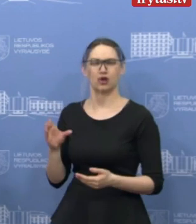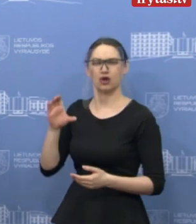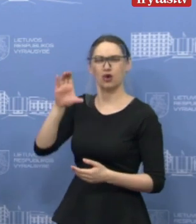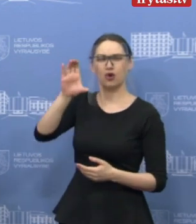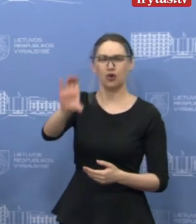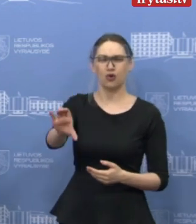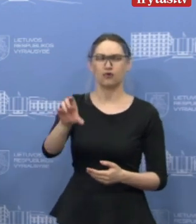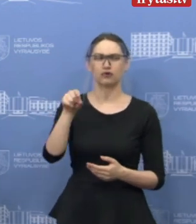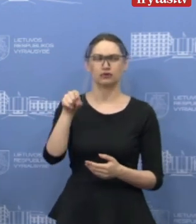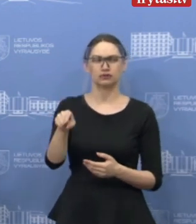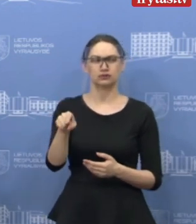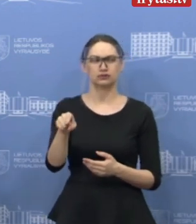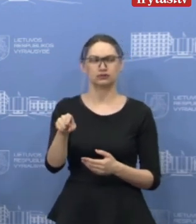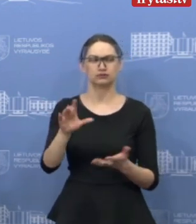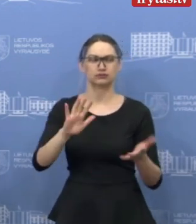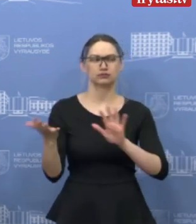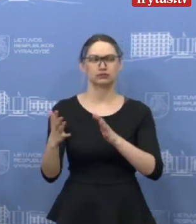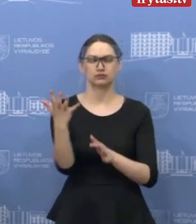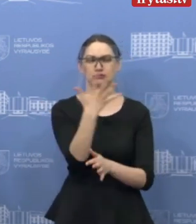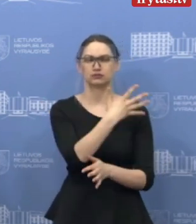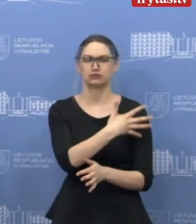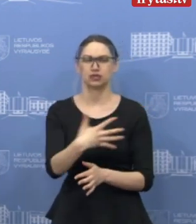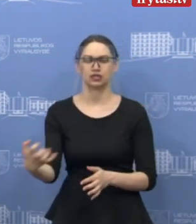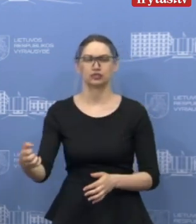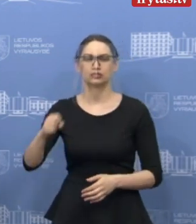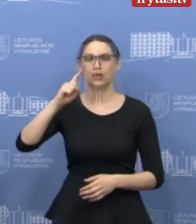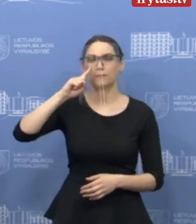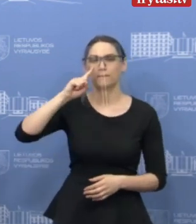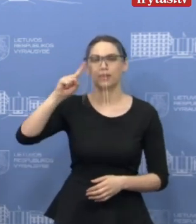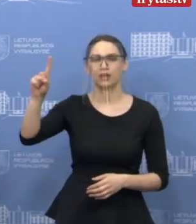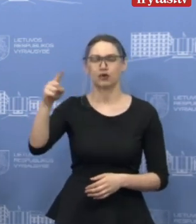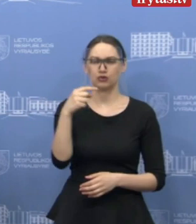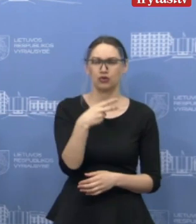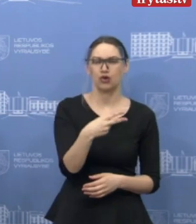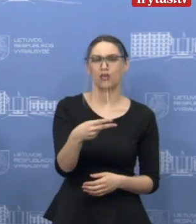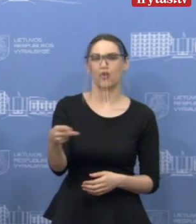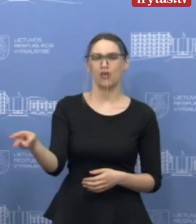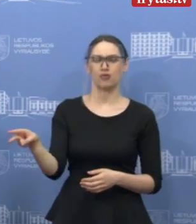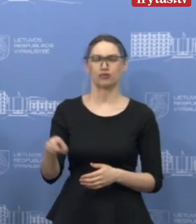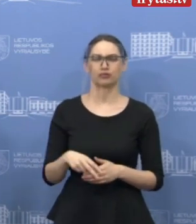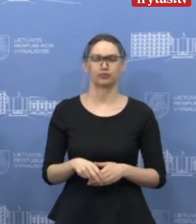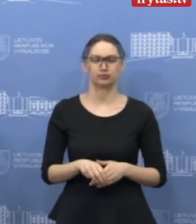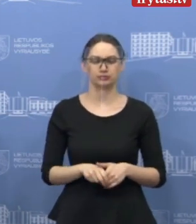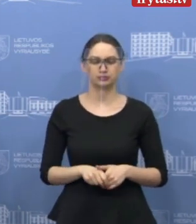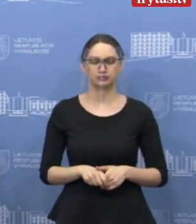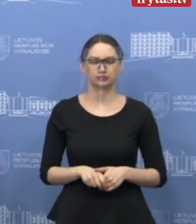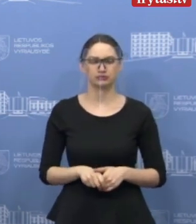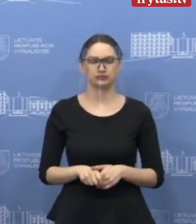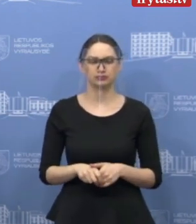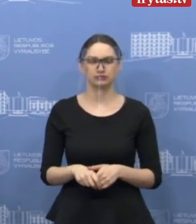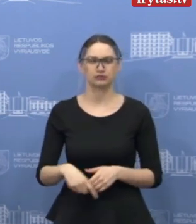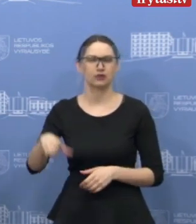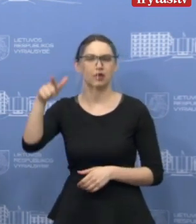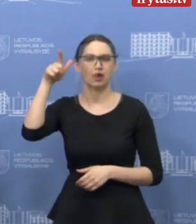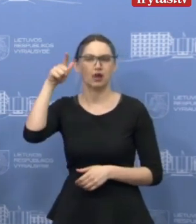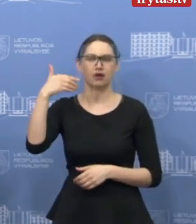skiriama šiai priemonė, beveik 500 milijonų eurų. Ir šios garantijos bus taipomos